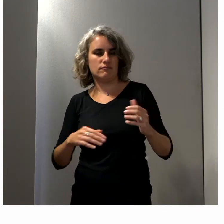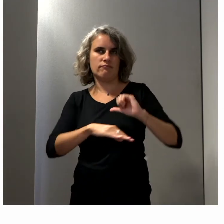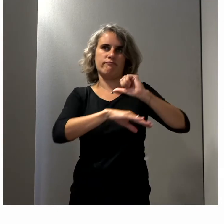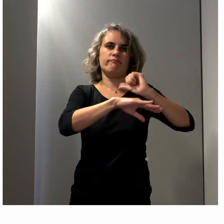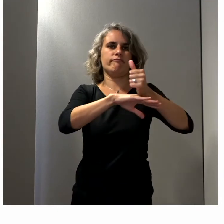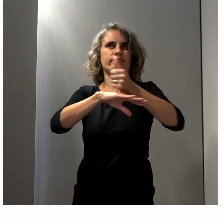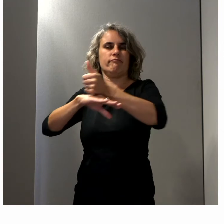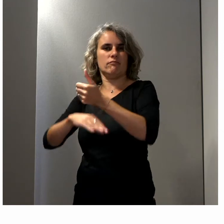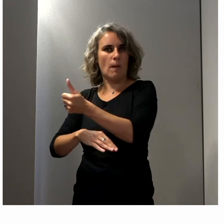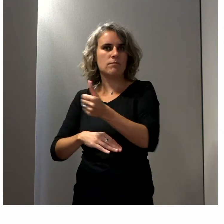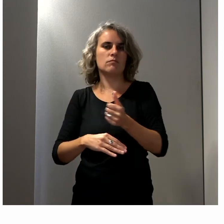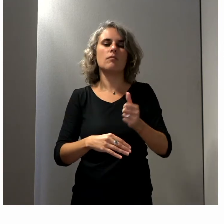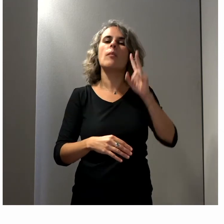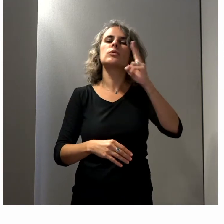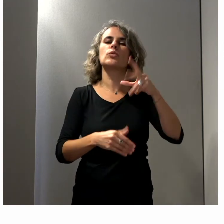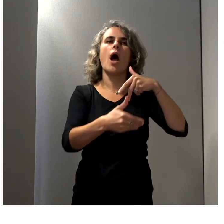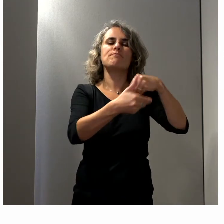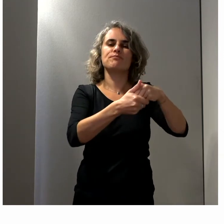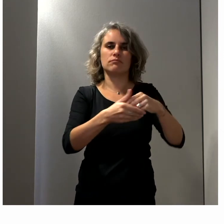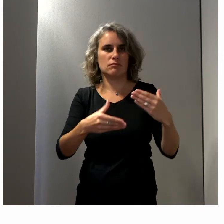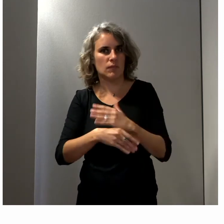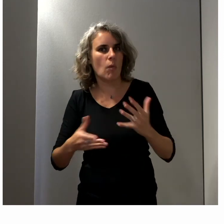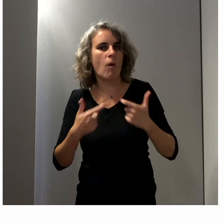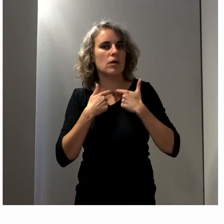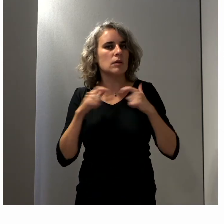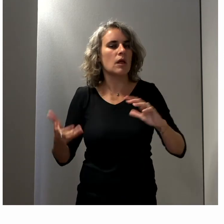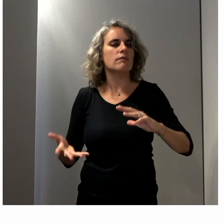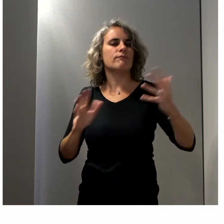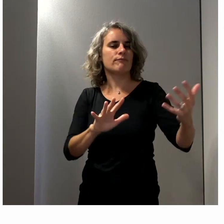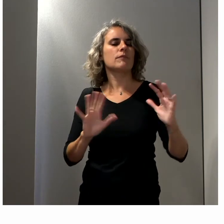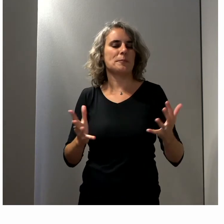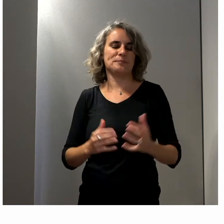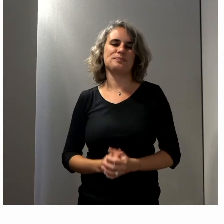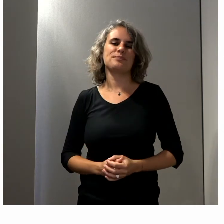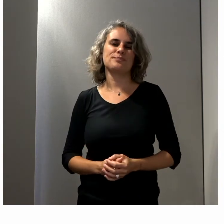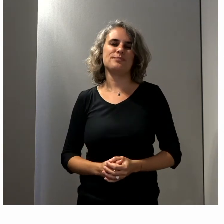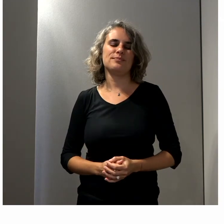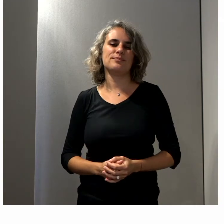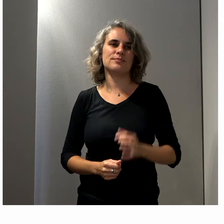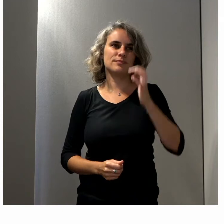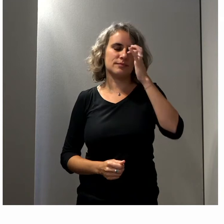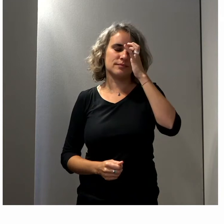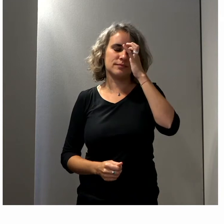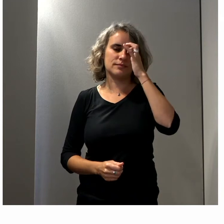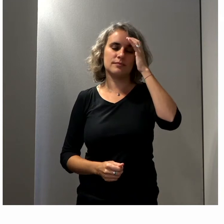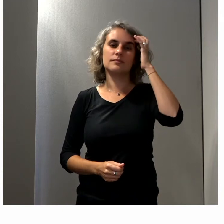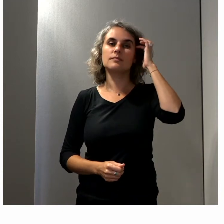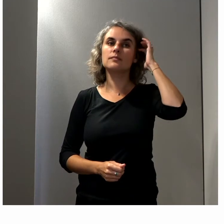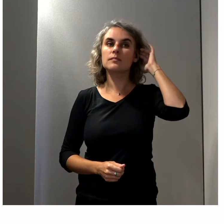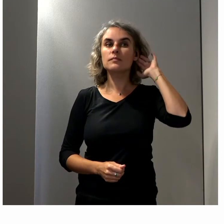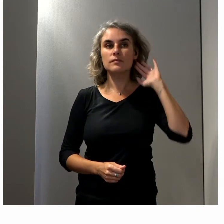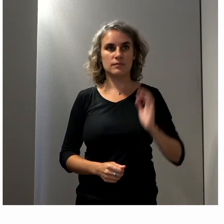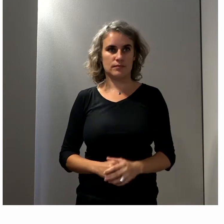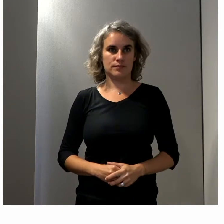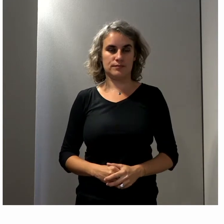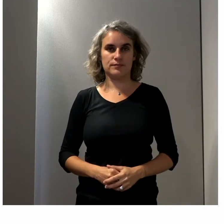instances dans lesquelles il siège et qu'est-ce qui est fait pour l'améliorer. Alors, il est vrai que sur l'échelon